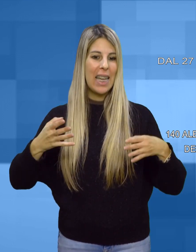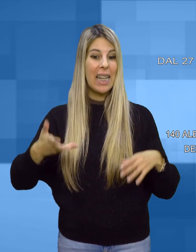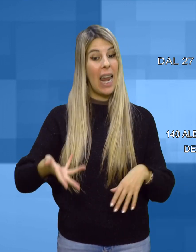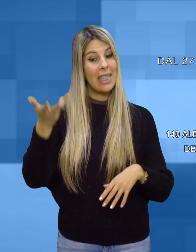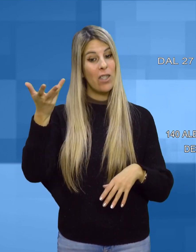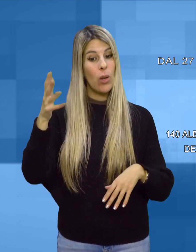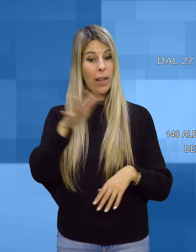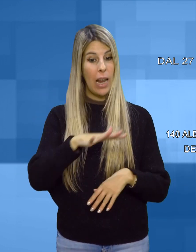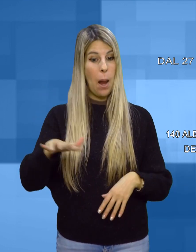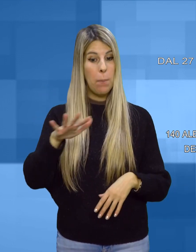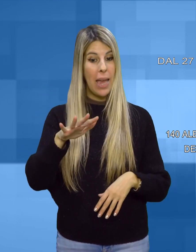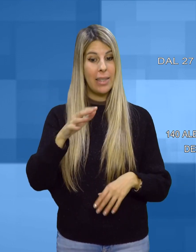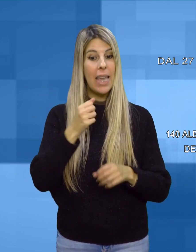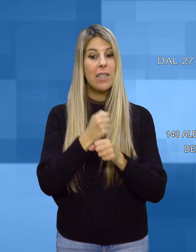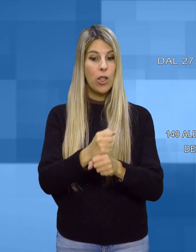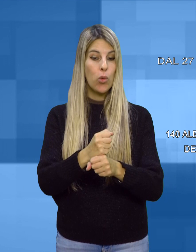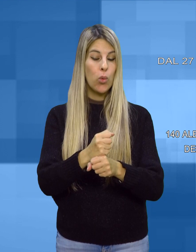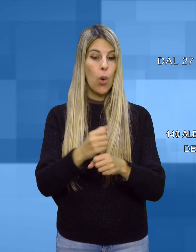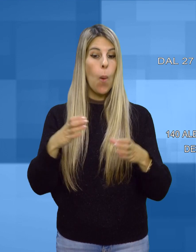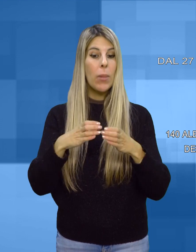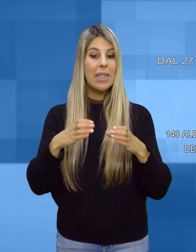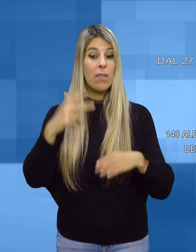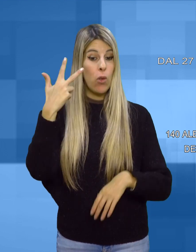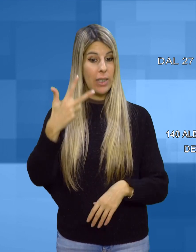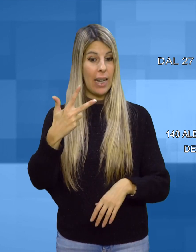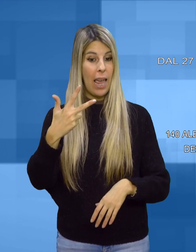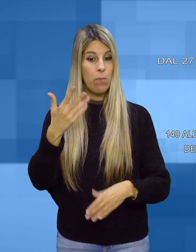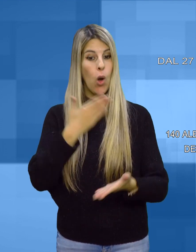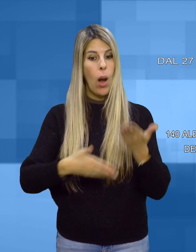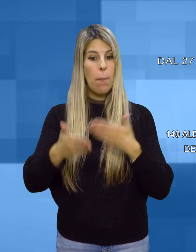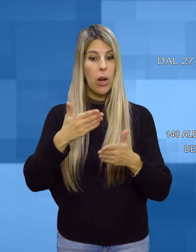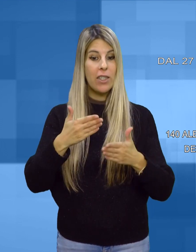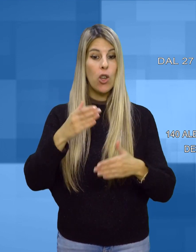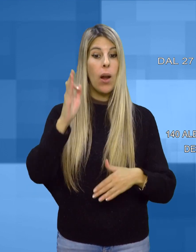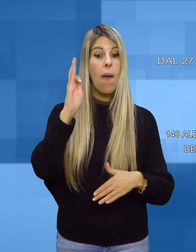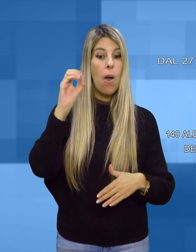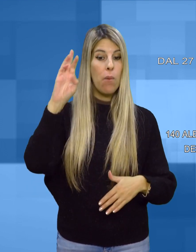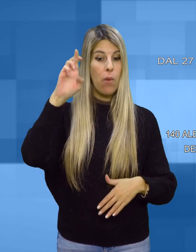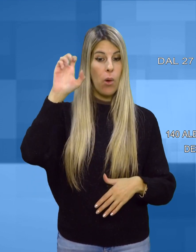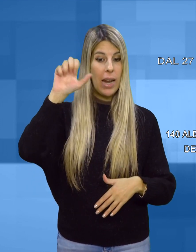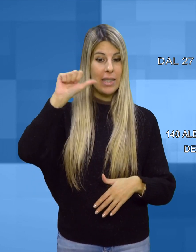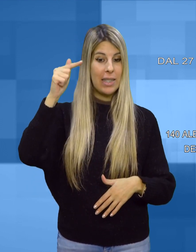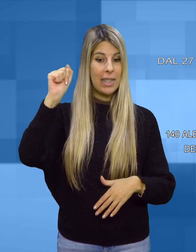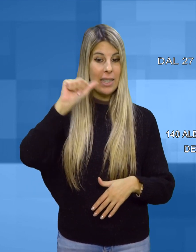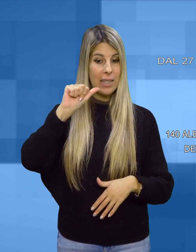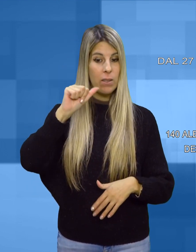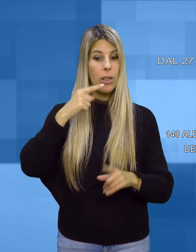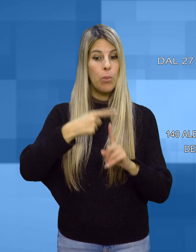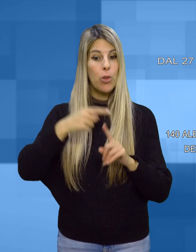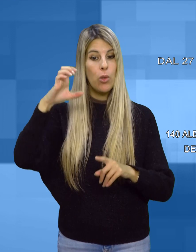'assessorato all'ambiente e dall'istituto comprensivo 3 in collaborazione con forestas e ceas aristanis